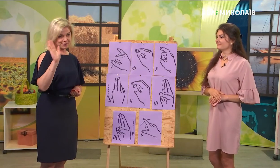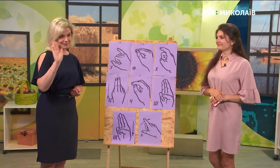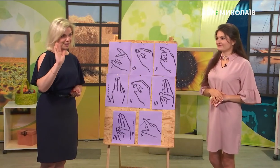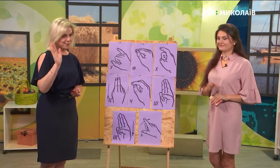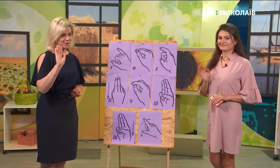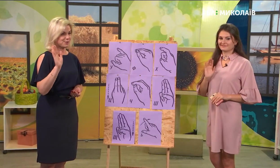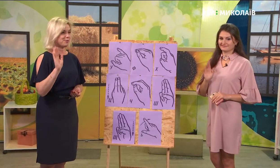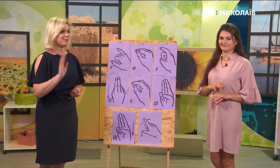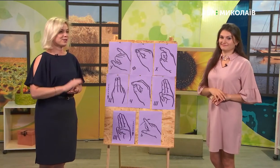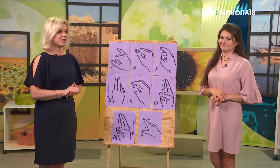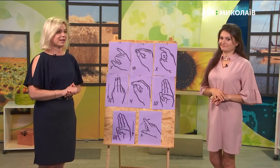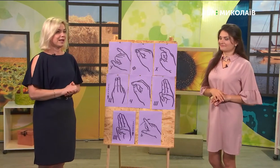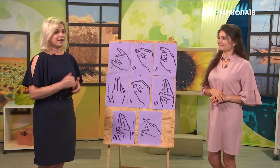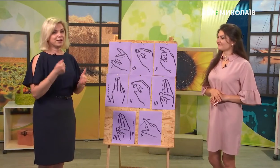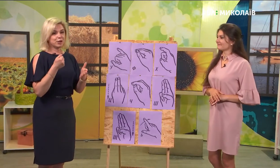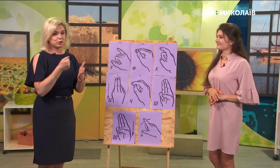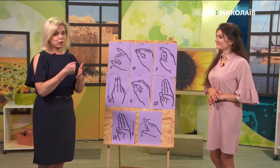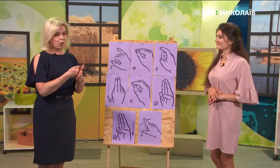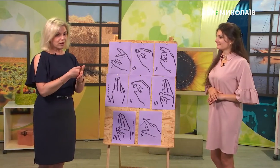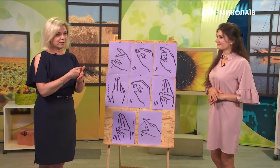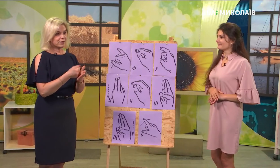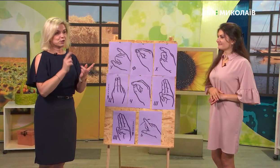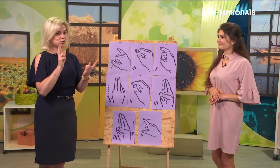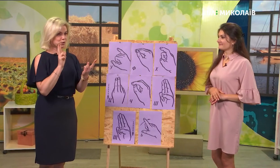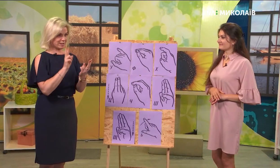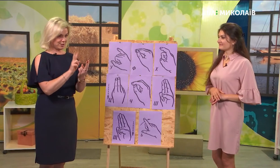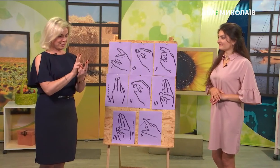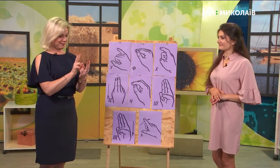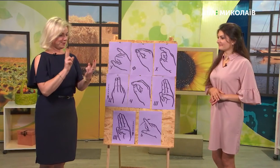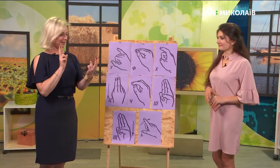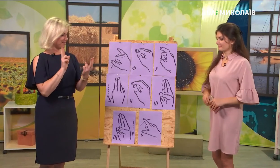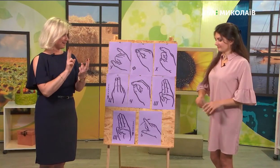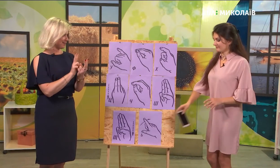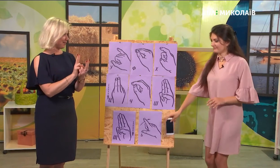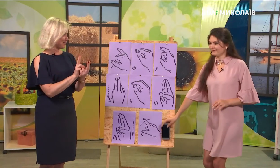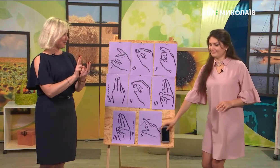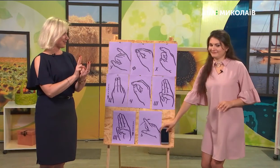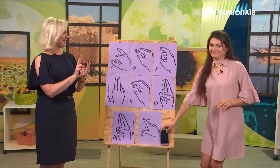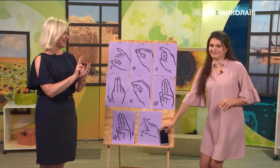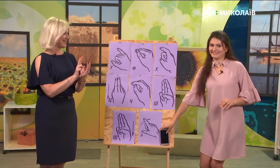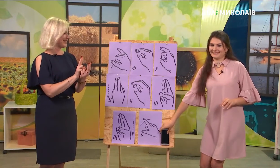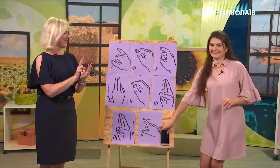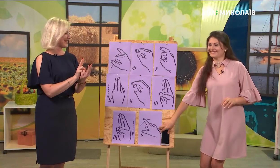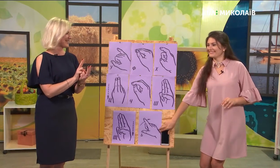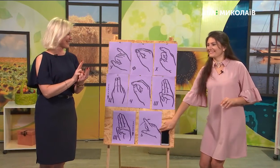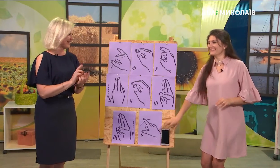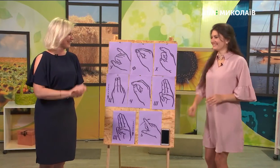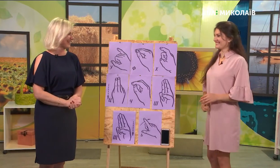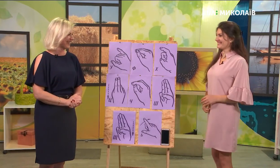так машуть «допобачення» і «дозустрічі». Ну, отак ми з вами можемо зустрітися ще раз. Ще